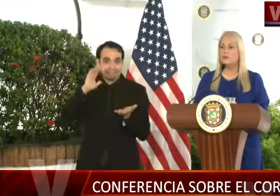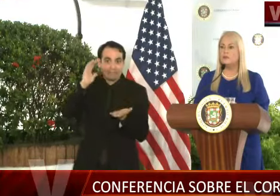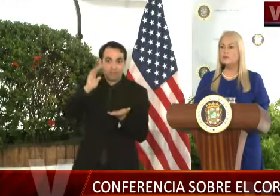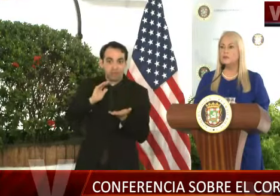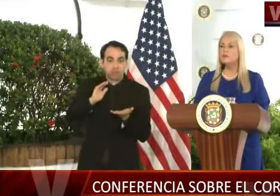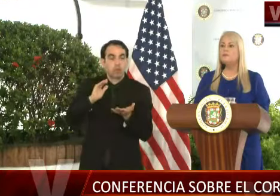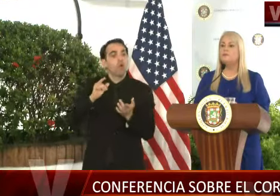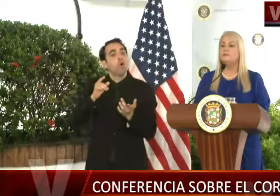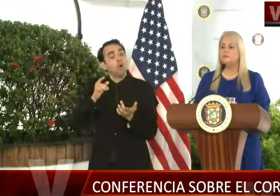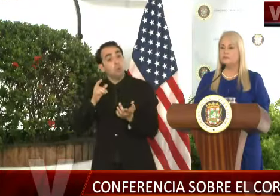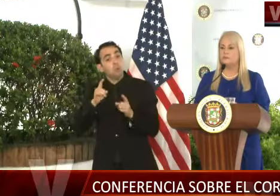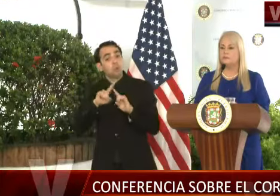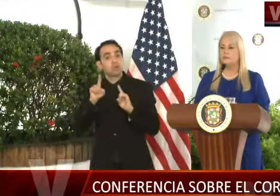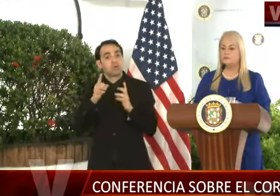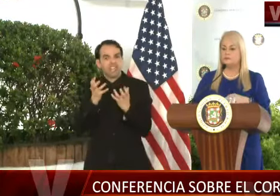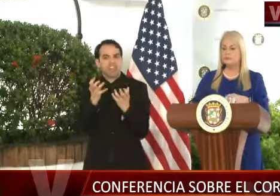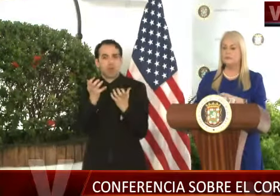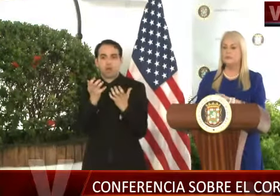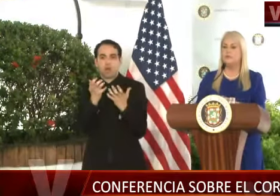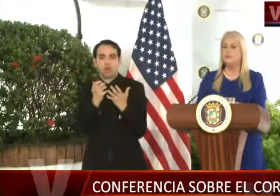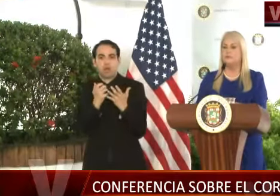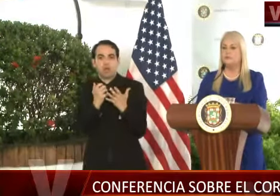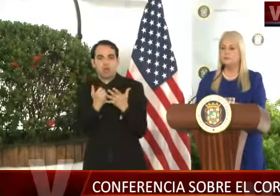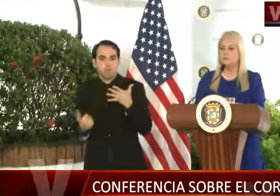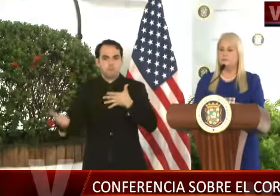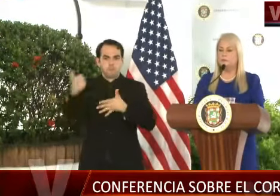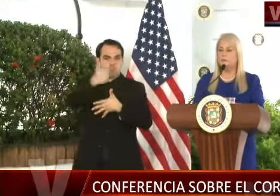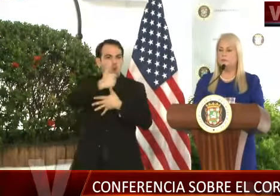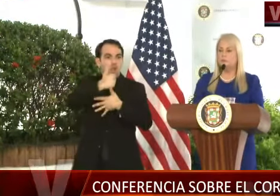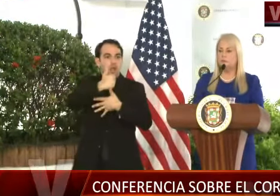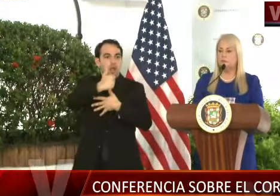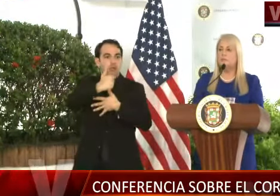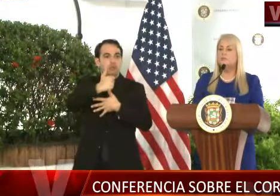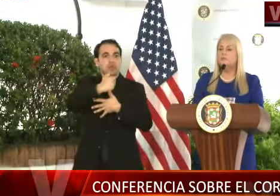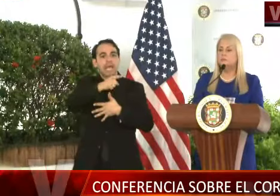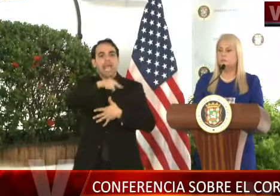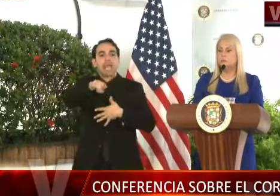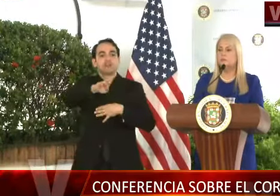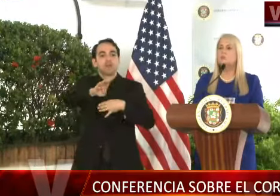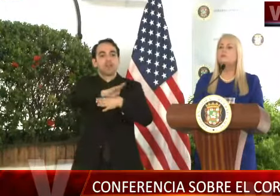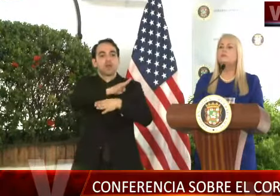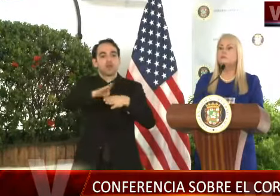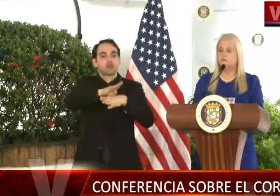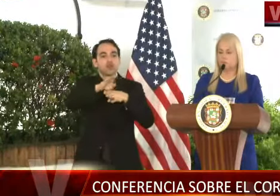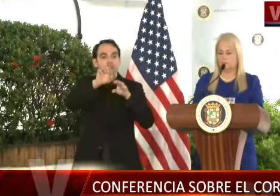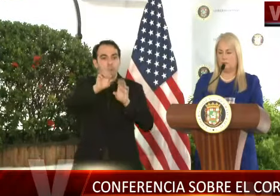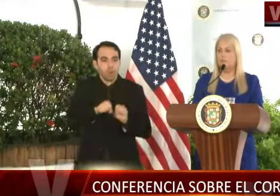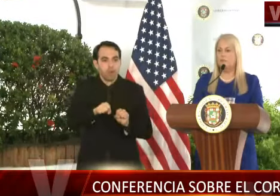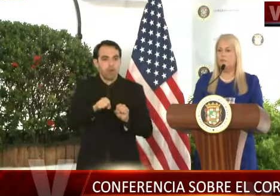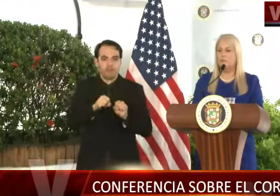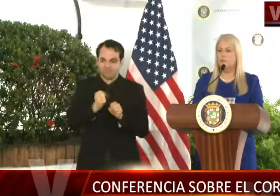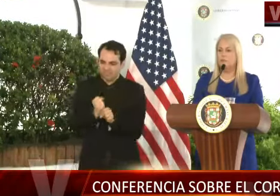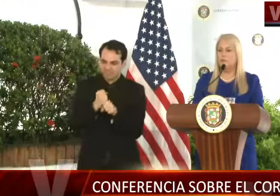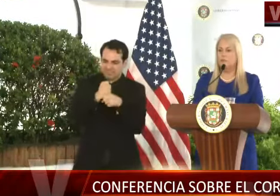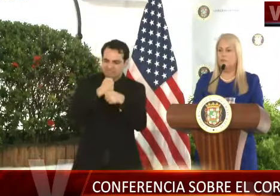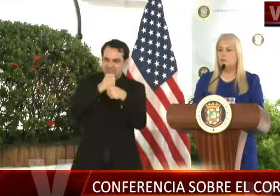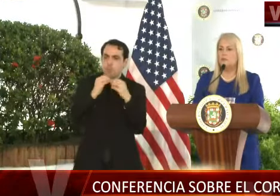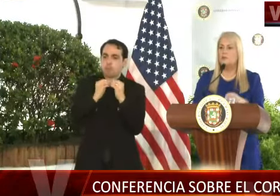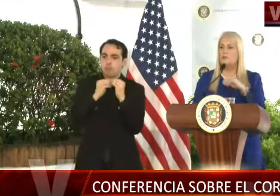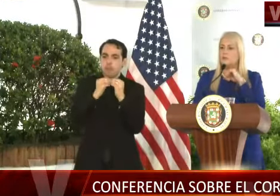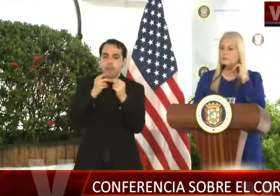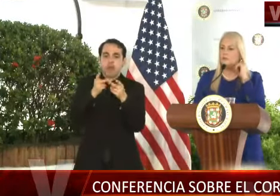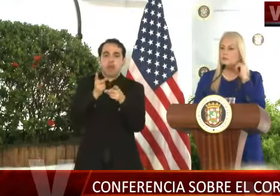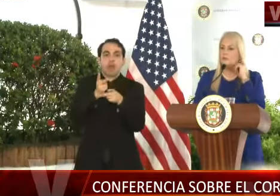tratando de darle prioridad a esas empresas o a otras empresas que pueden hacer lo que también se muevan a hacer ese tipo de producto para